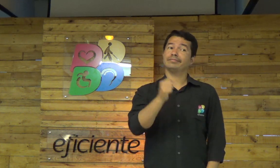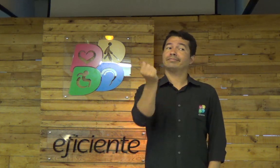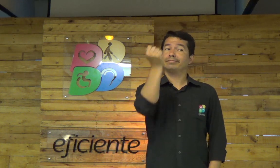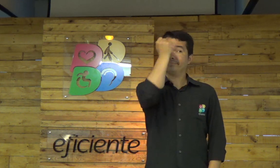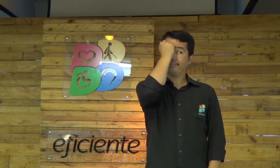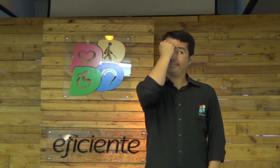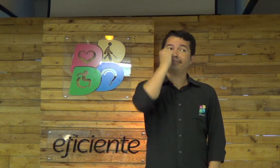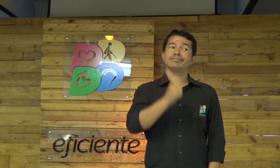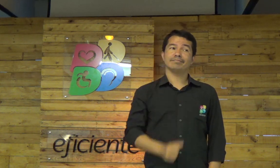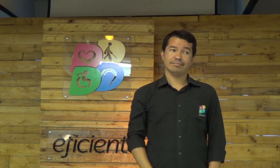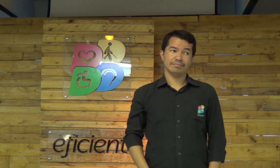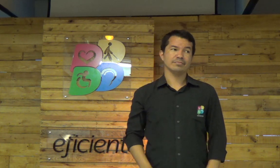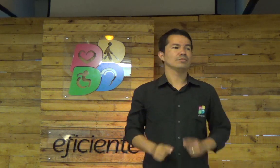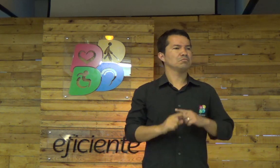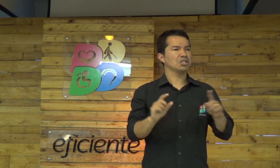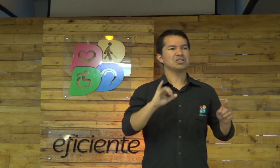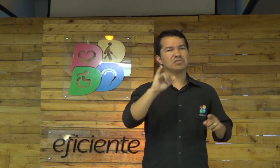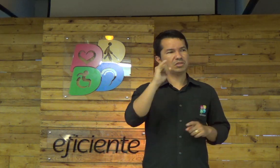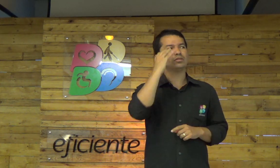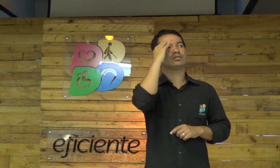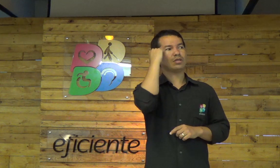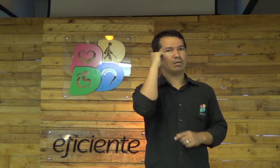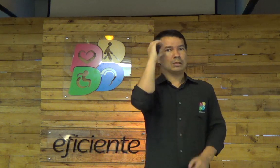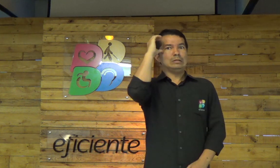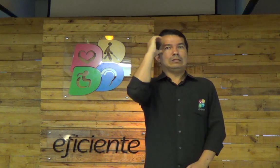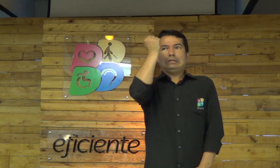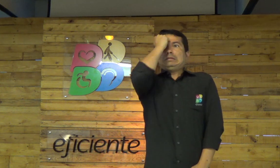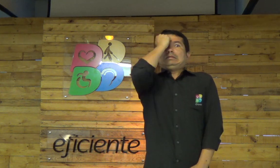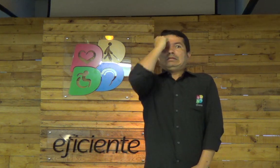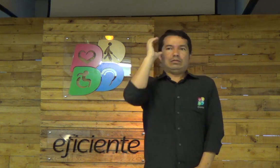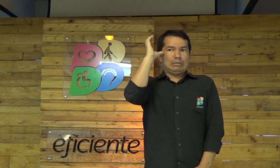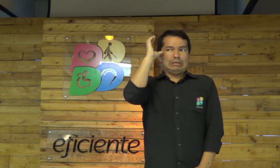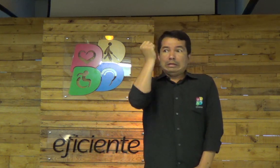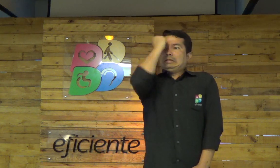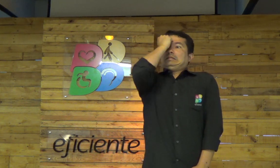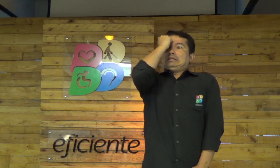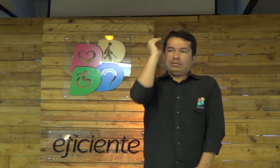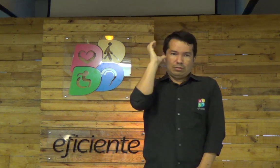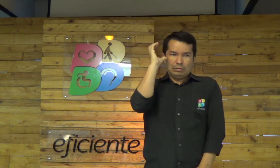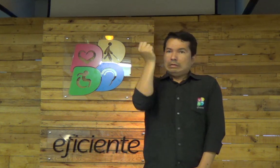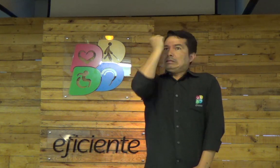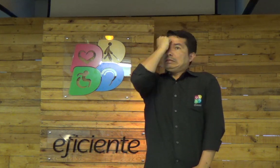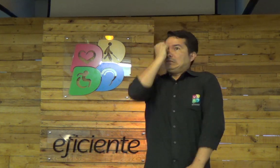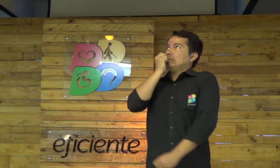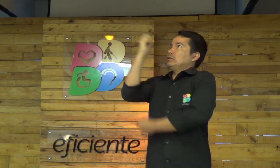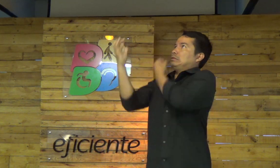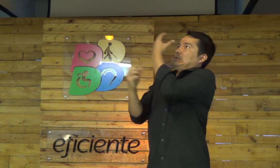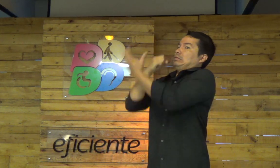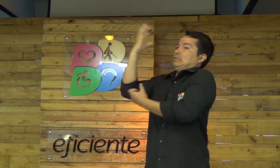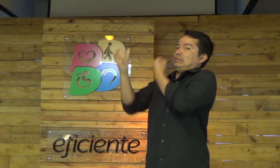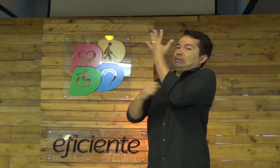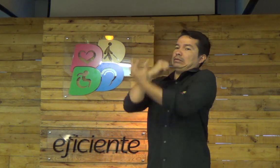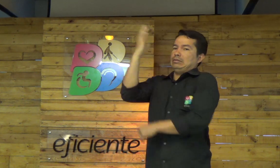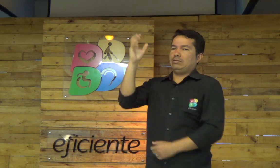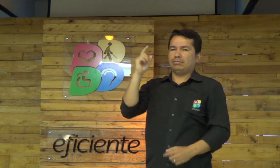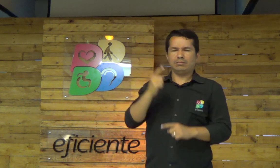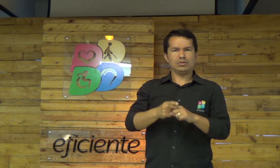for viciado no pecado e não tiver arrependimento. Se você sabe e tiver essa consciência de se arrepender e confessar a Deus,